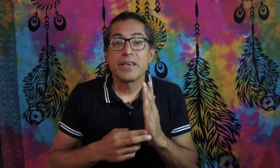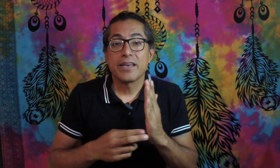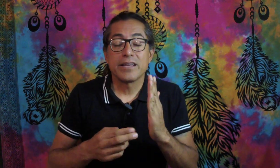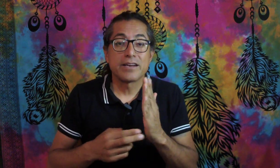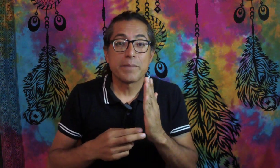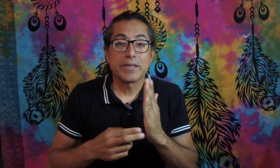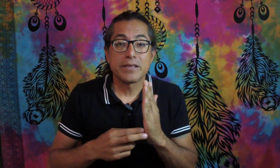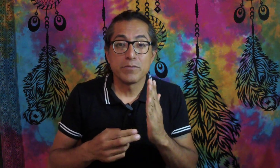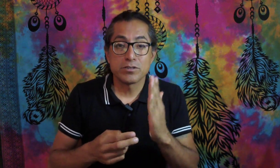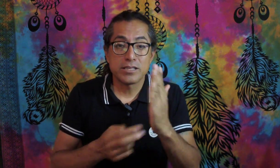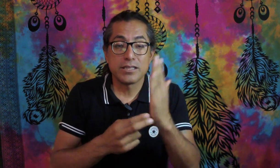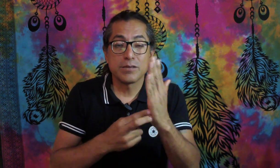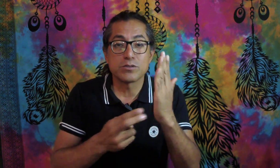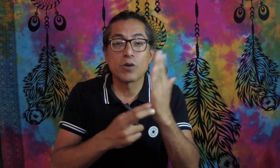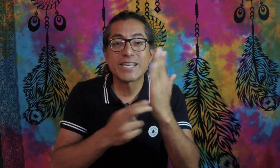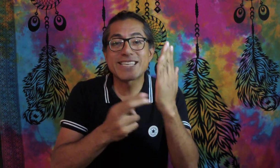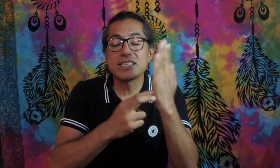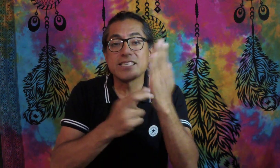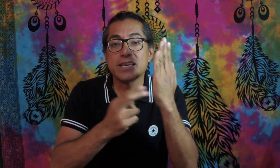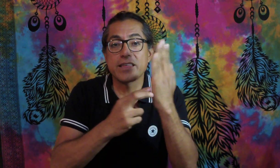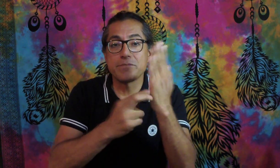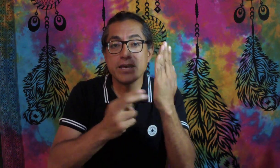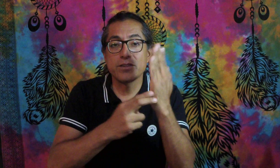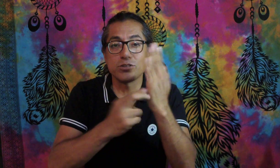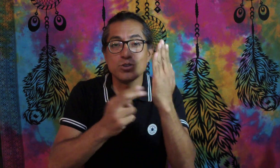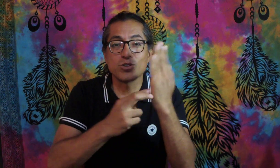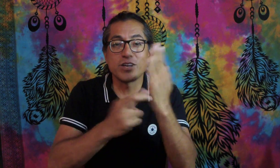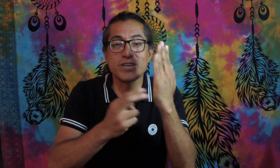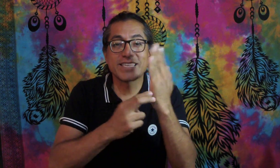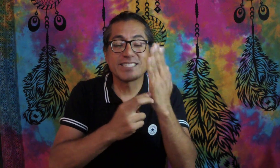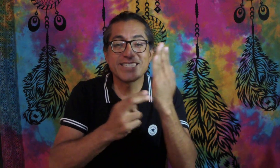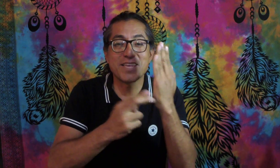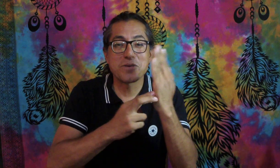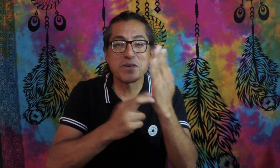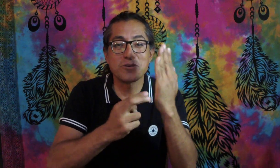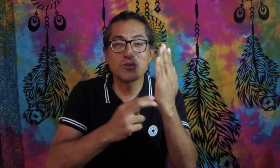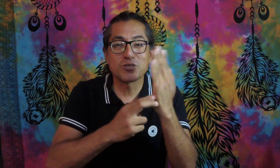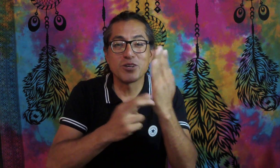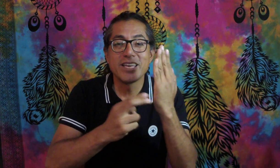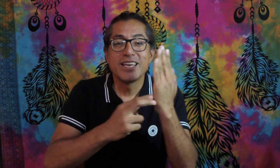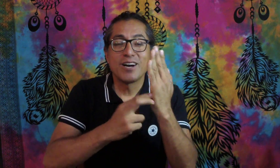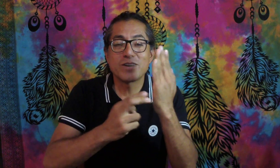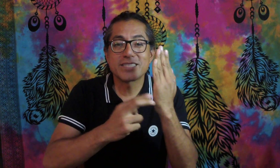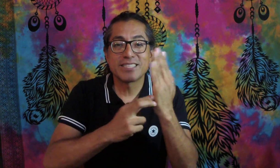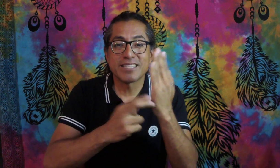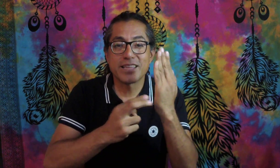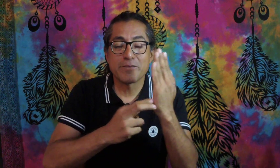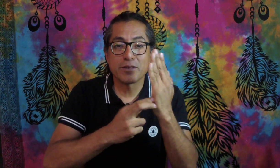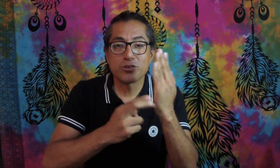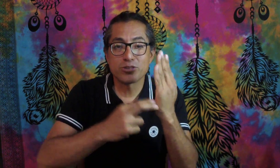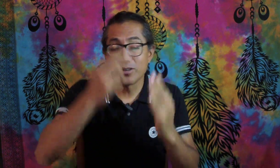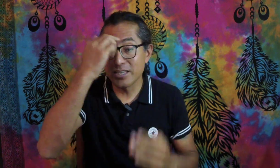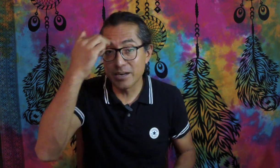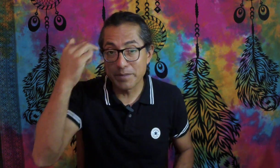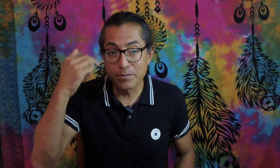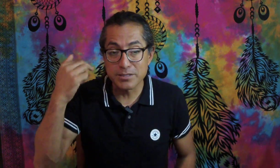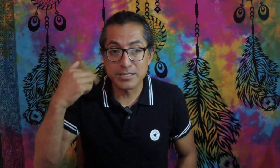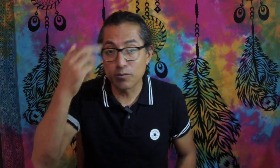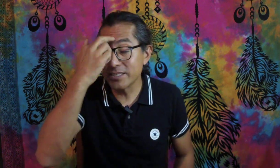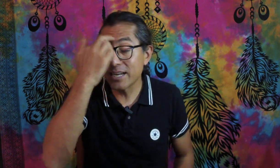repetimos y decimos, aunque es casi nada de miedo, yo soy, aunque es casi nada de miedo, yo soy, aunque es casi nada de miedo, yo soy, y repetimos la secuencia,